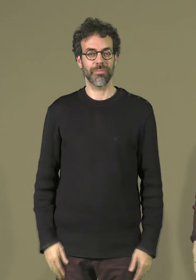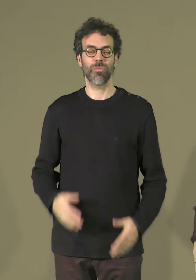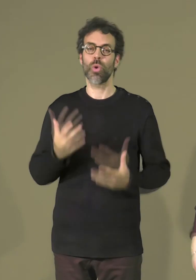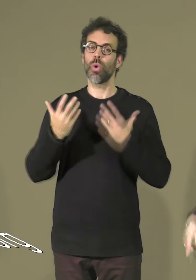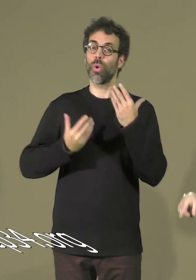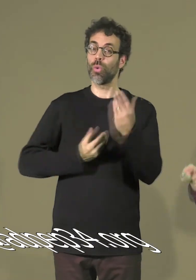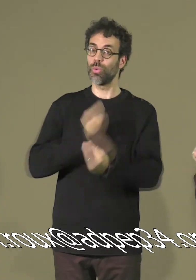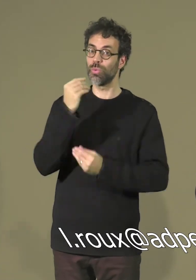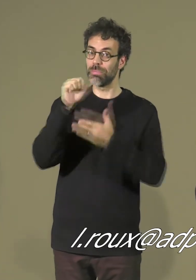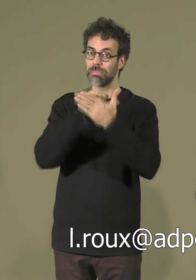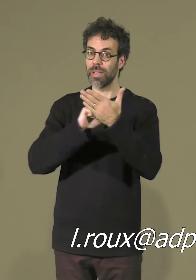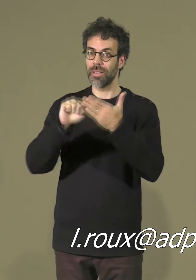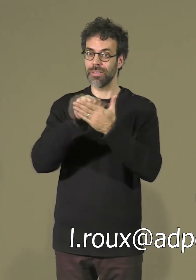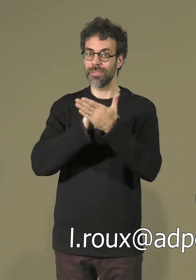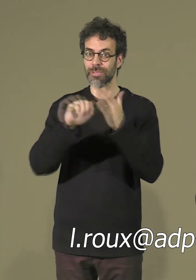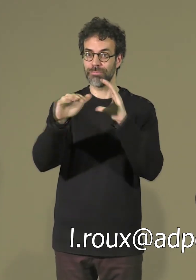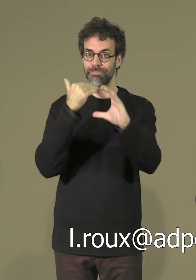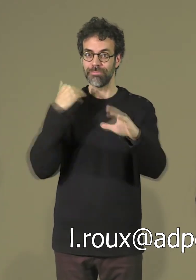ou par mail.